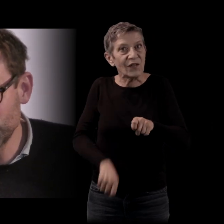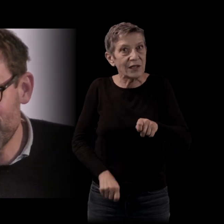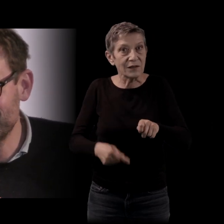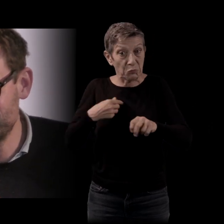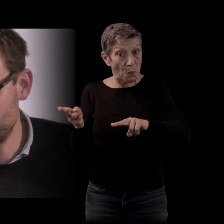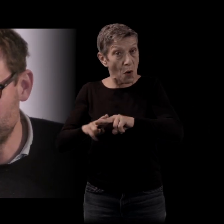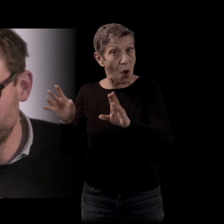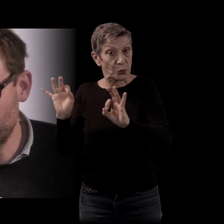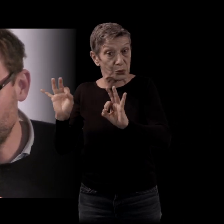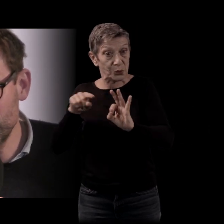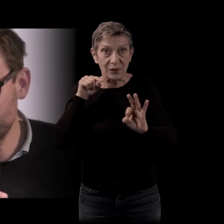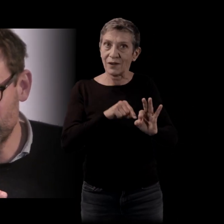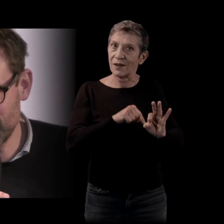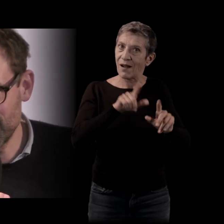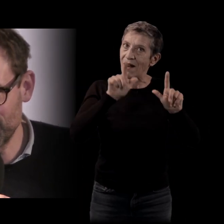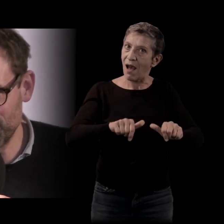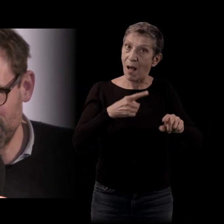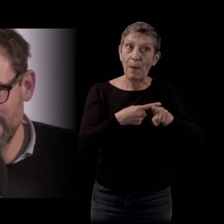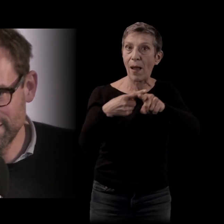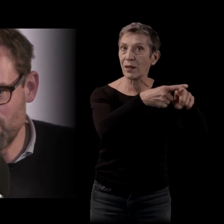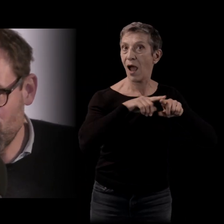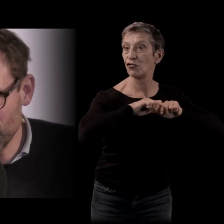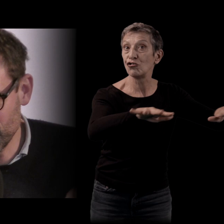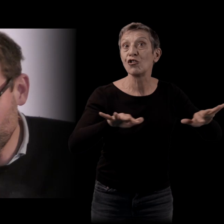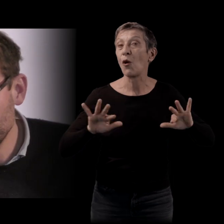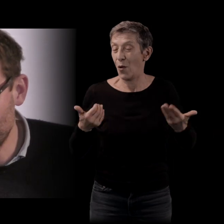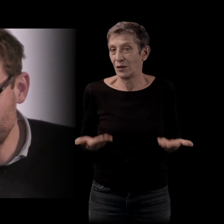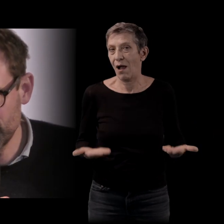partageables ? Alors oui, oui, ça vient de... C'est mon corps qui est premier là-dedans.